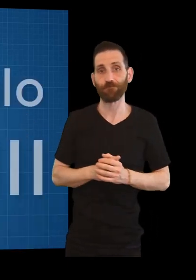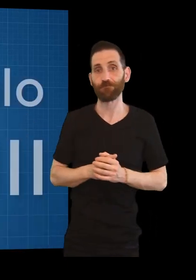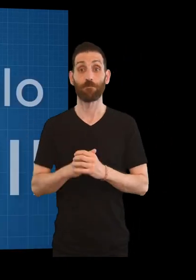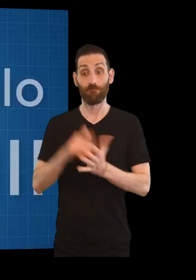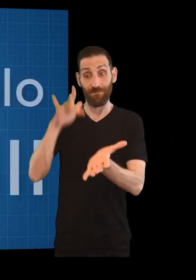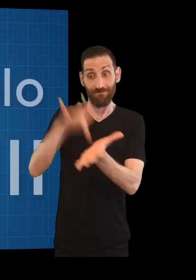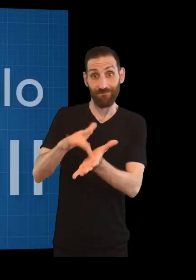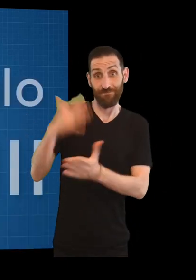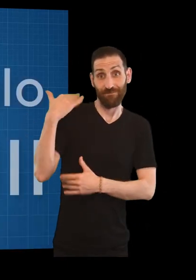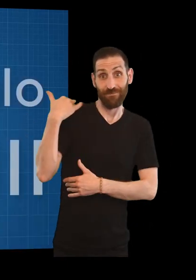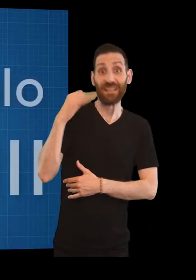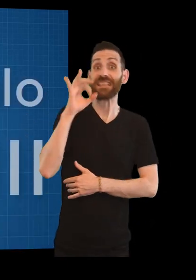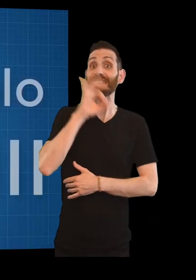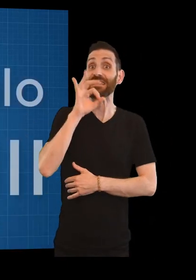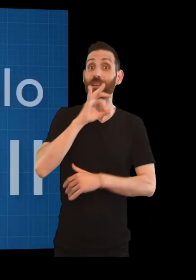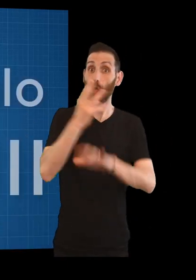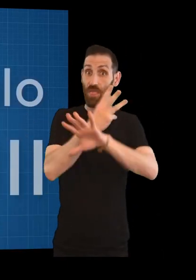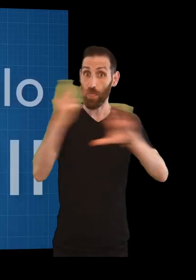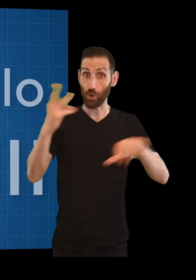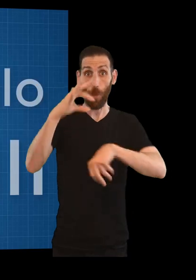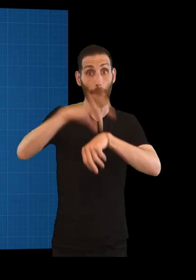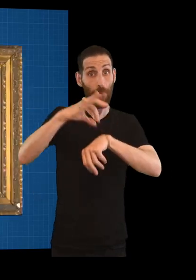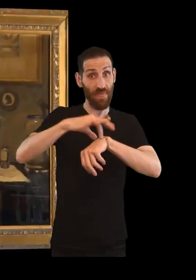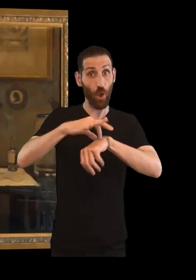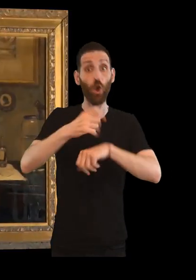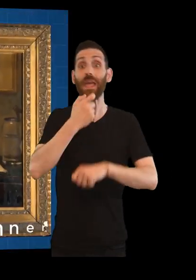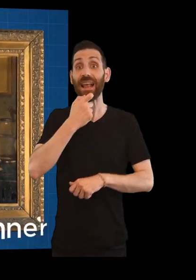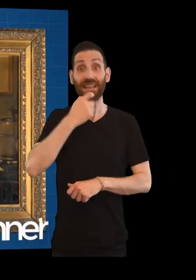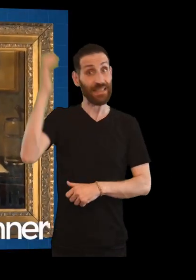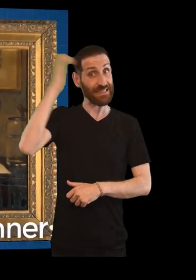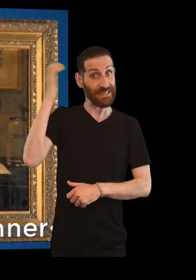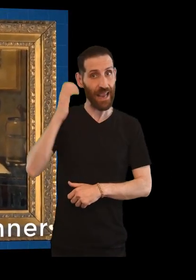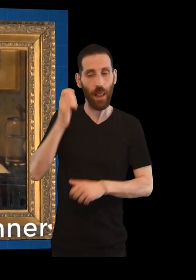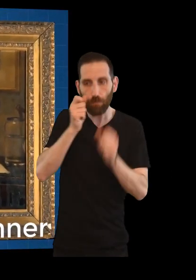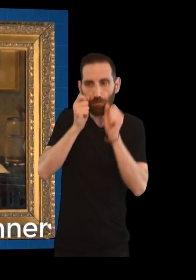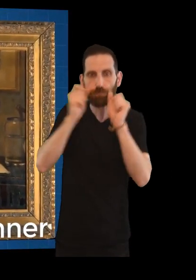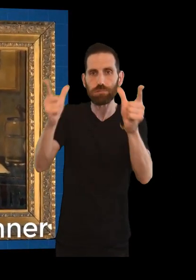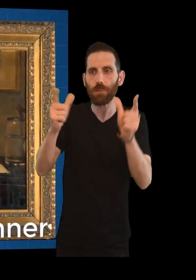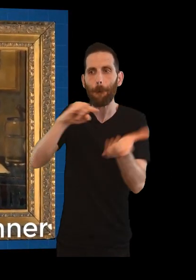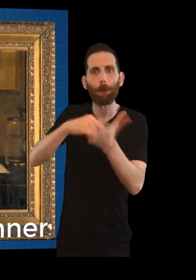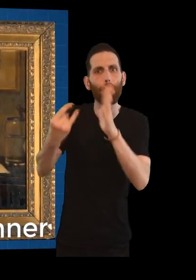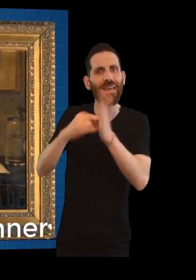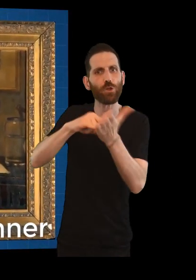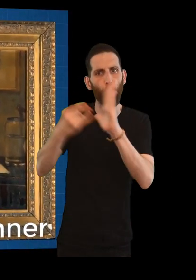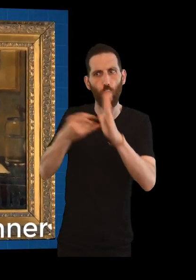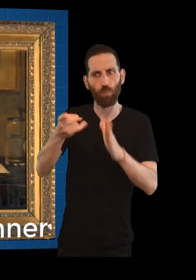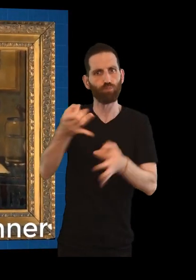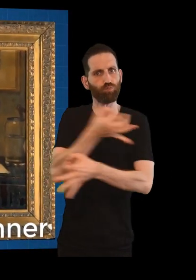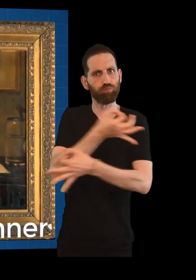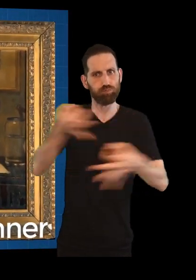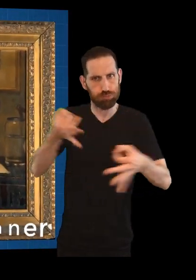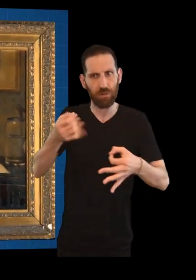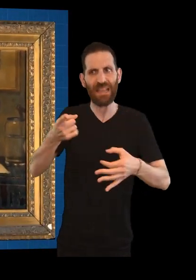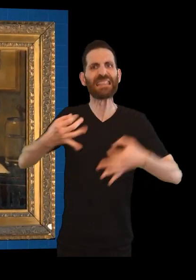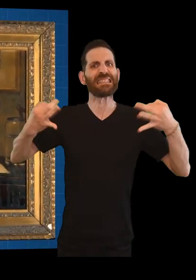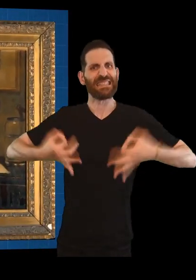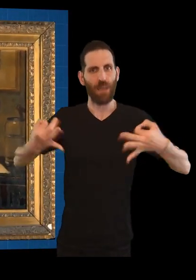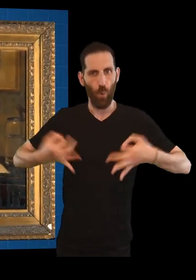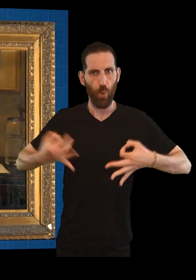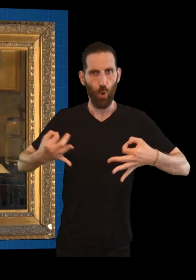Non foi ata finais do século XVIII que o médico inglés Edward Jenner Descubriu un método moito máis seguro